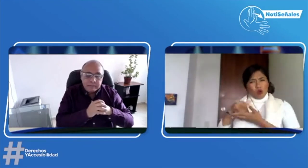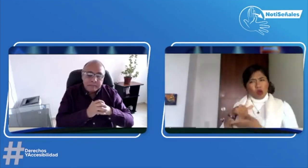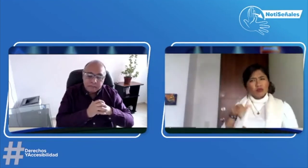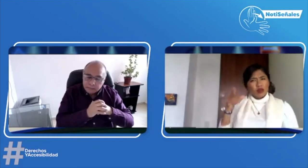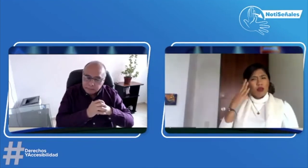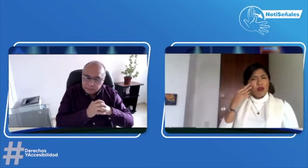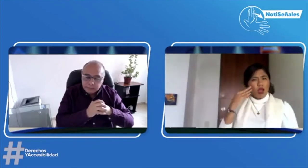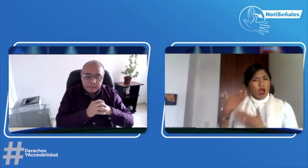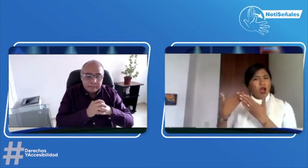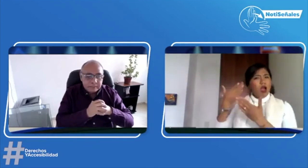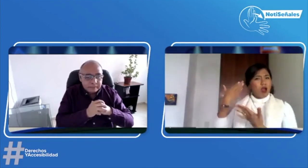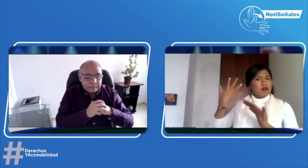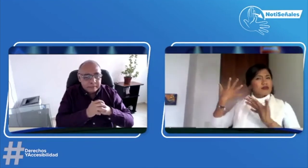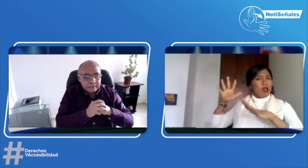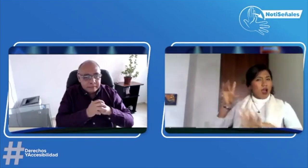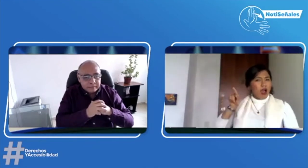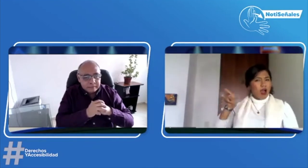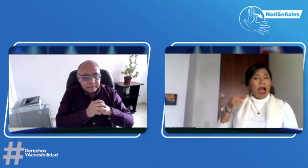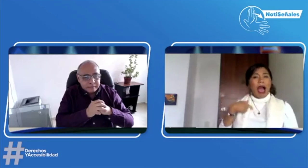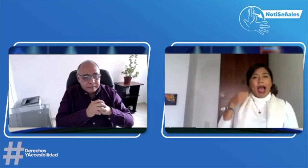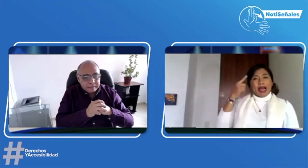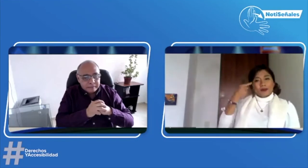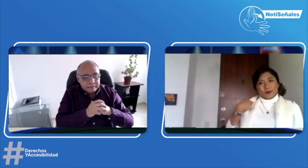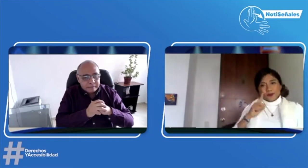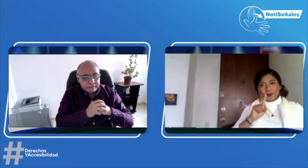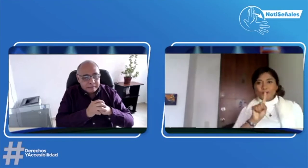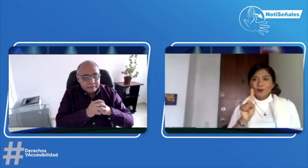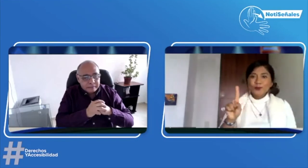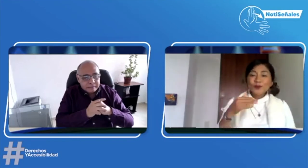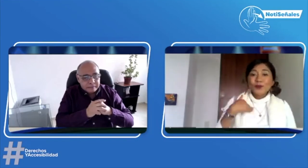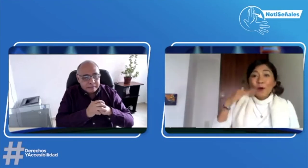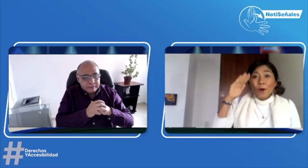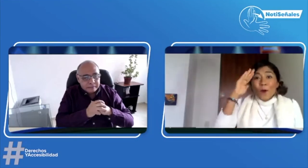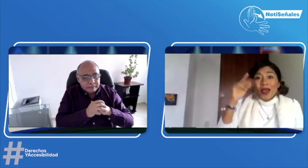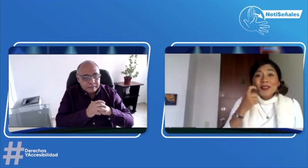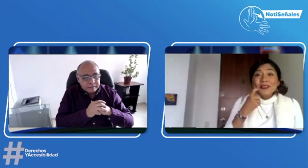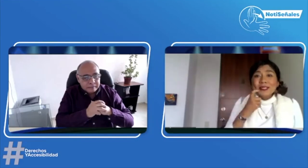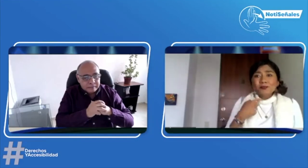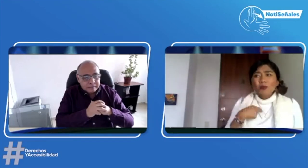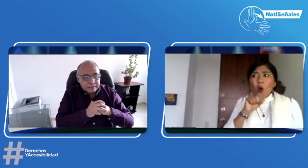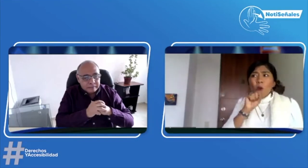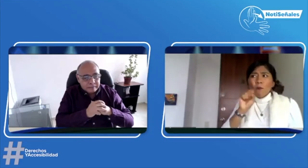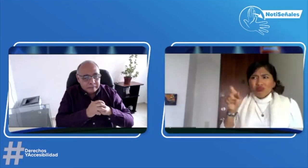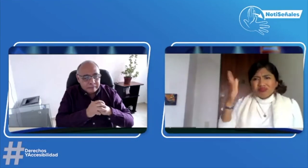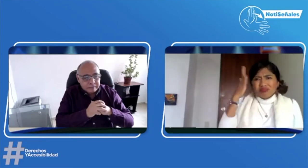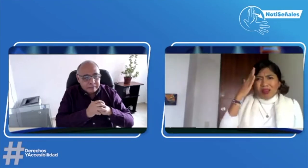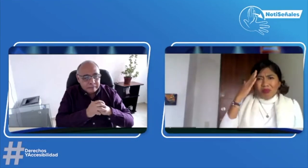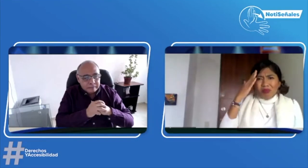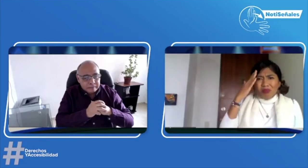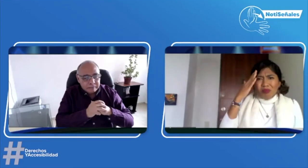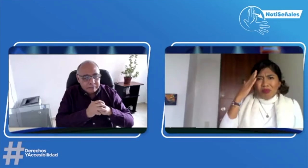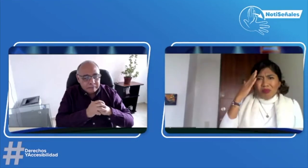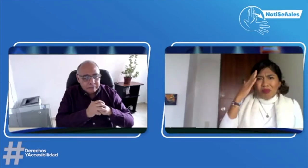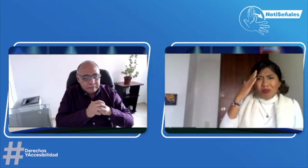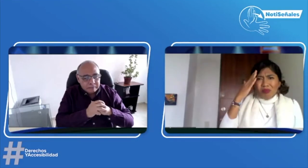Hace cuatro años ella también tuvo esta experiencia. Entonces yo me le acerqué, le dije, hola, Tere, cuéntame.